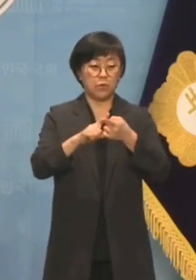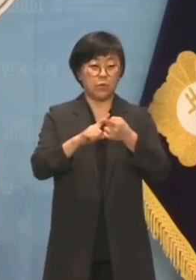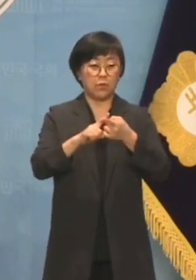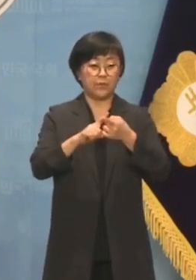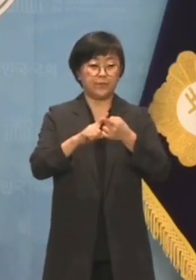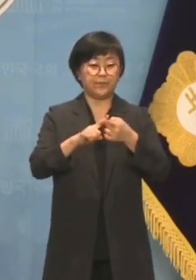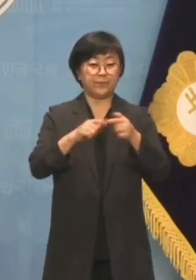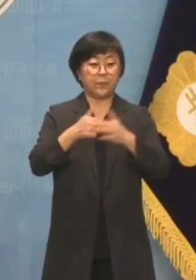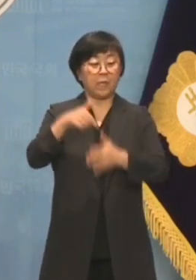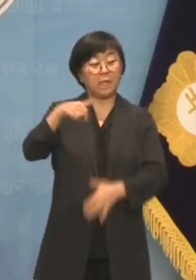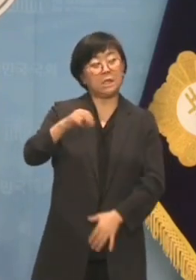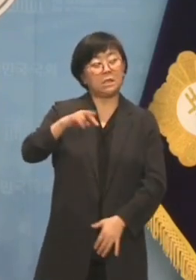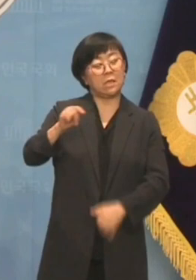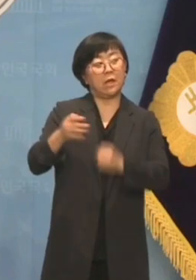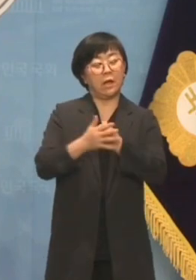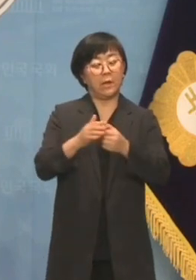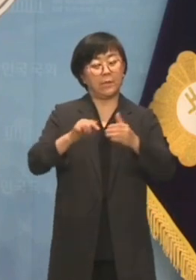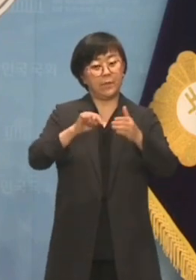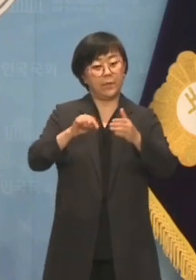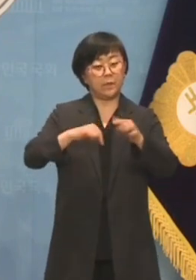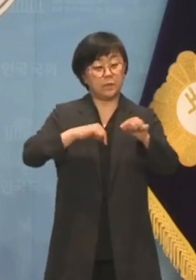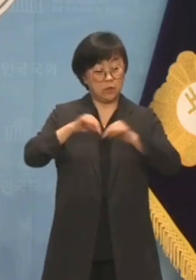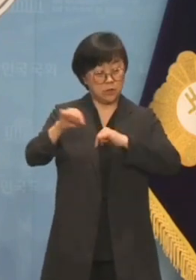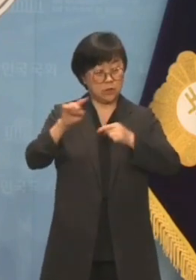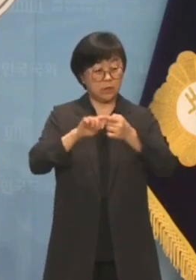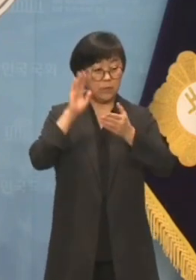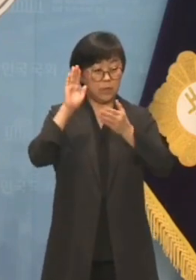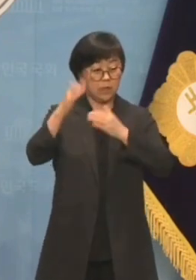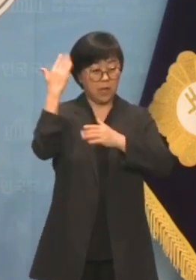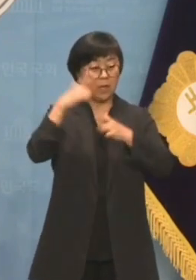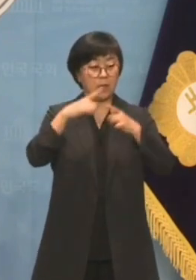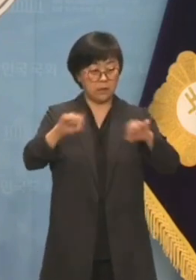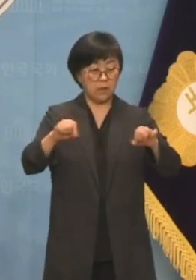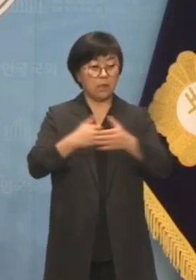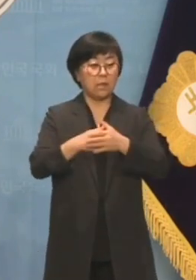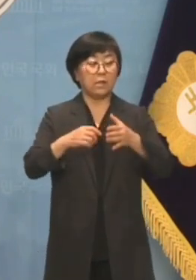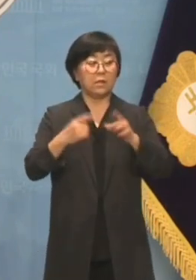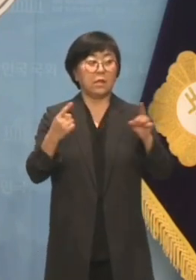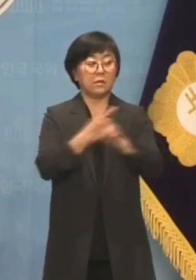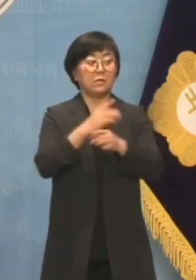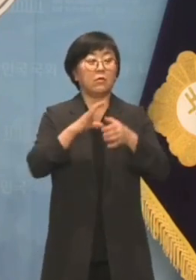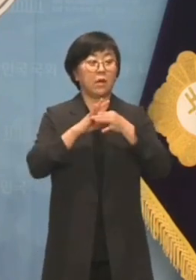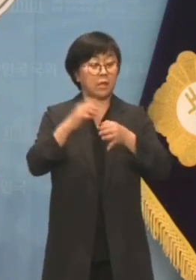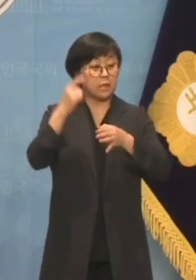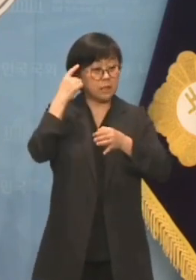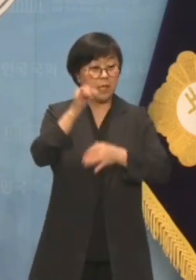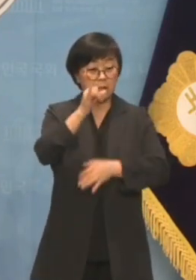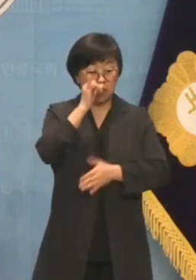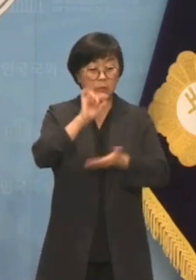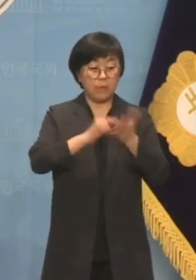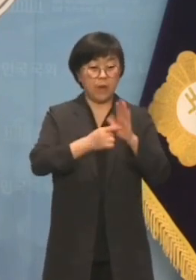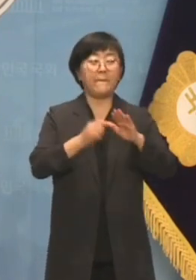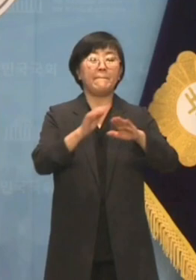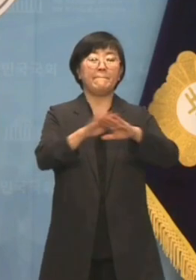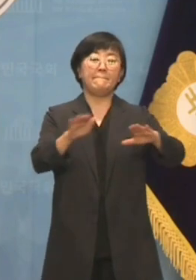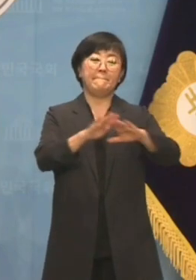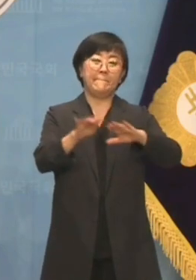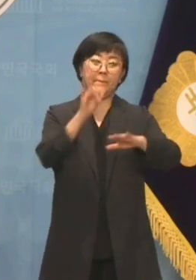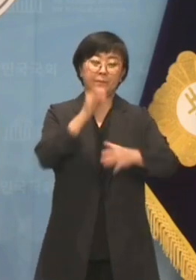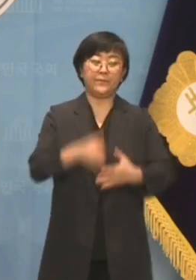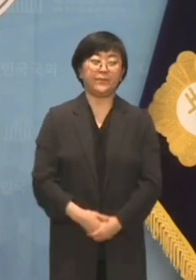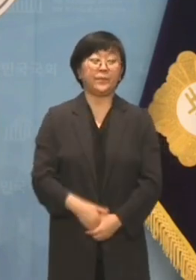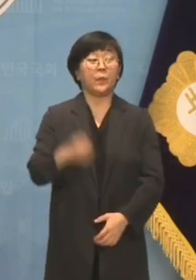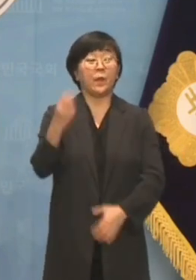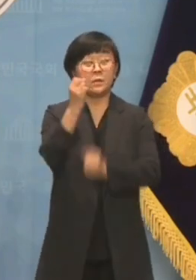기스단의 각의 미래지향적 한일관계 개선 의지가 반영되어 있다고 볼 수 있다고 해석한 것입니다.